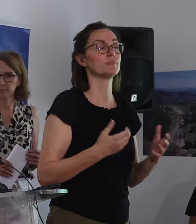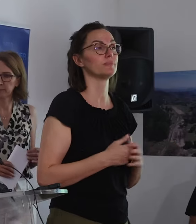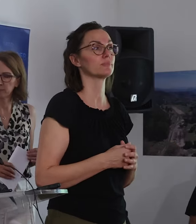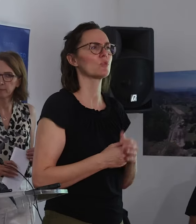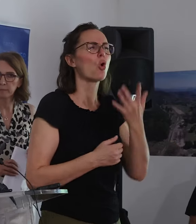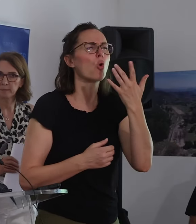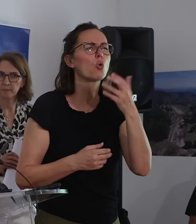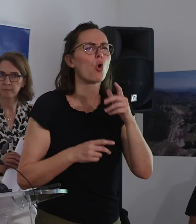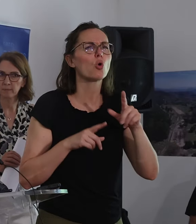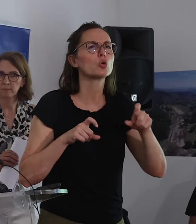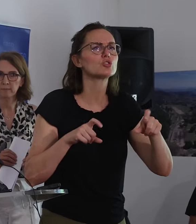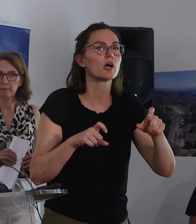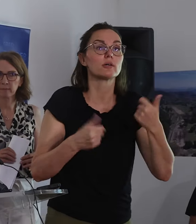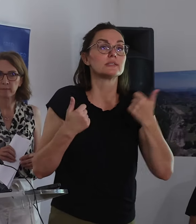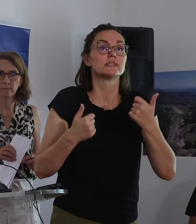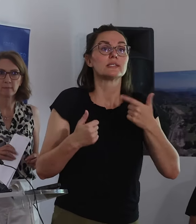Koliko štakora?